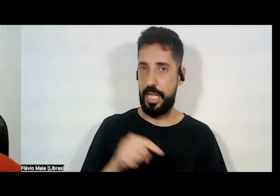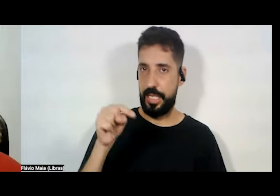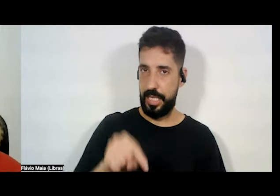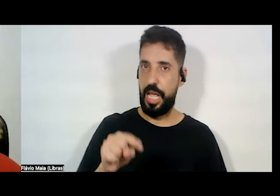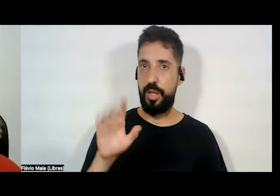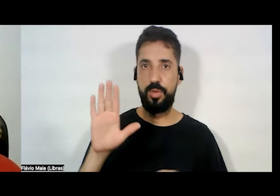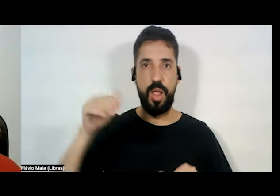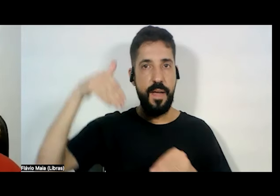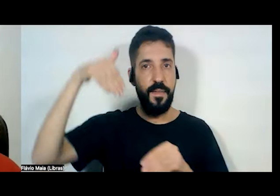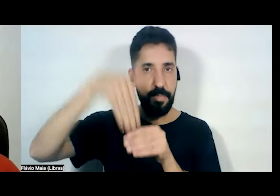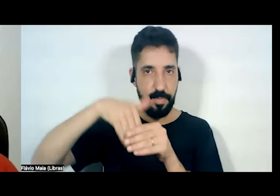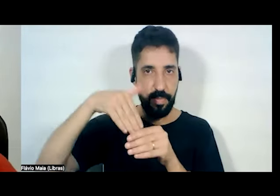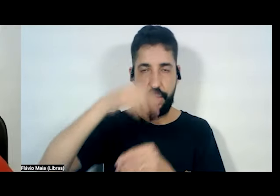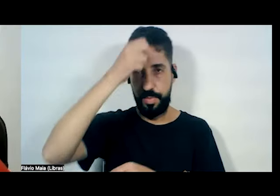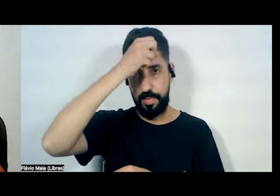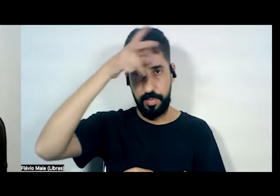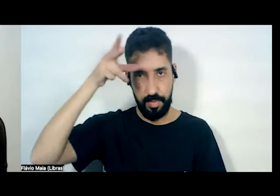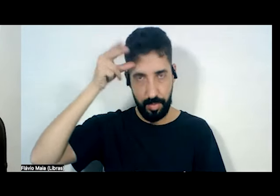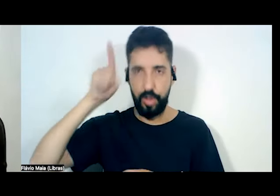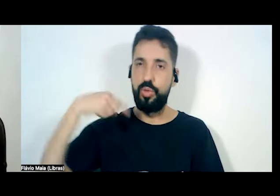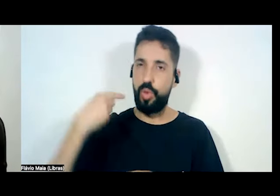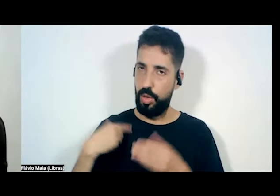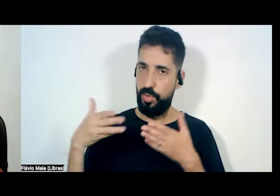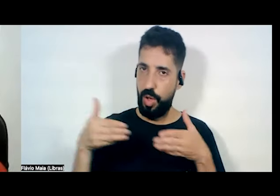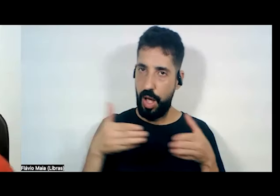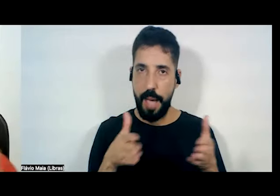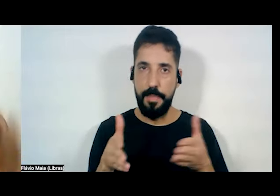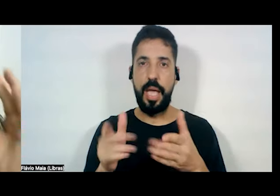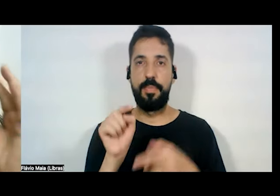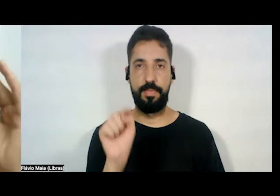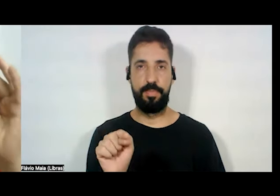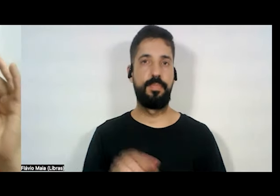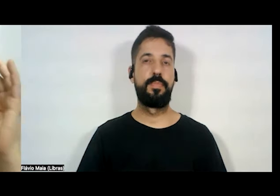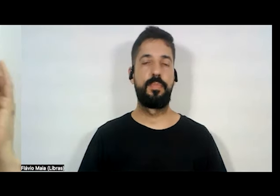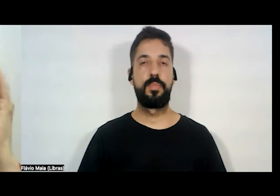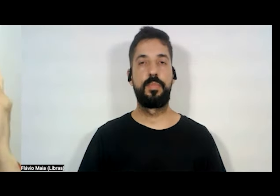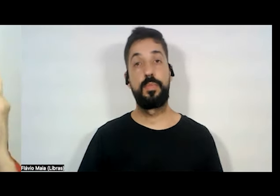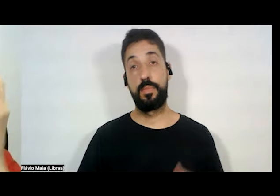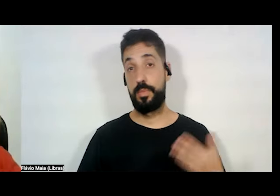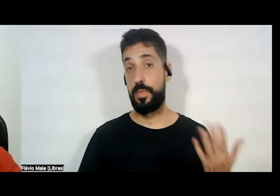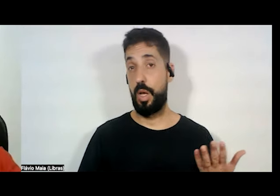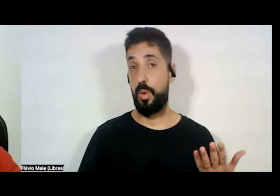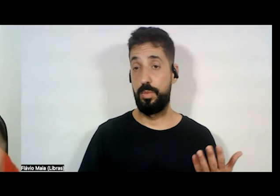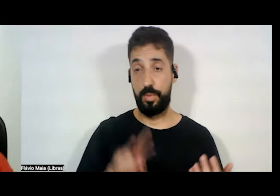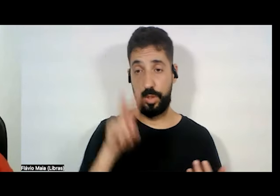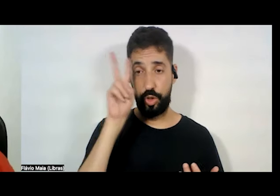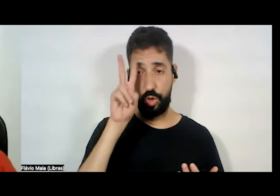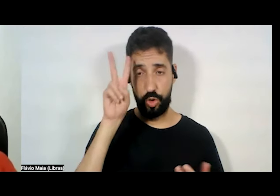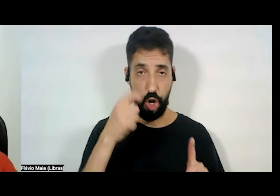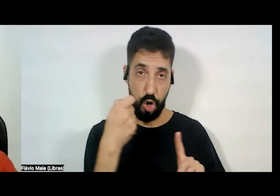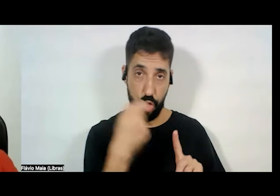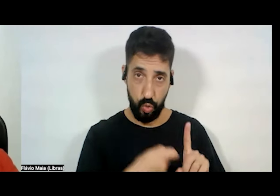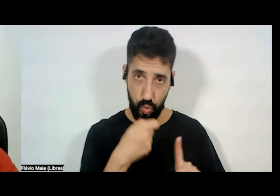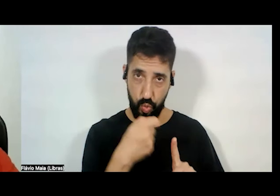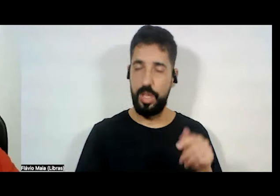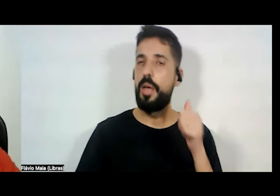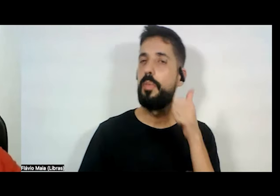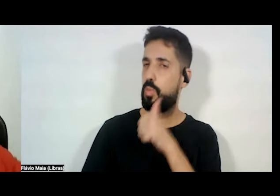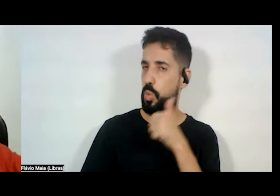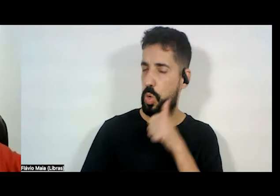estaremos caminhando. Então, a história de luta das mulheres é sempre uma história